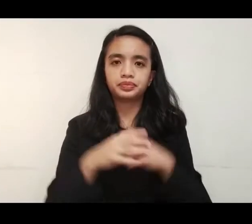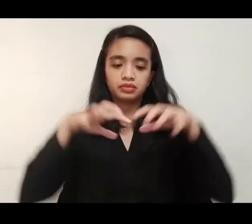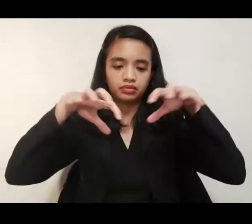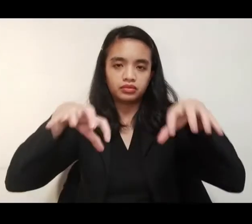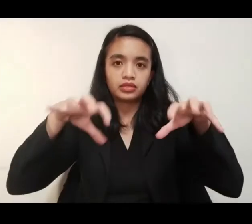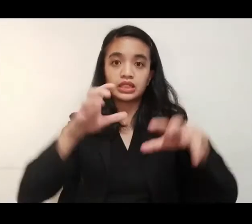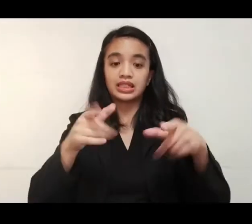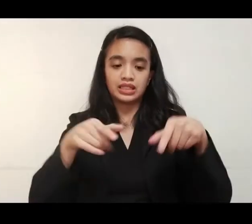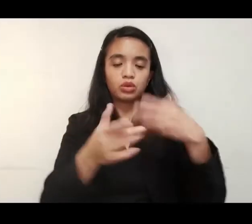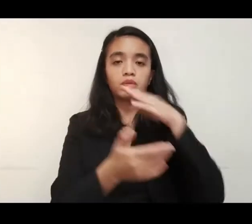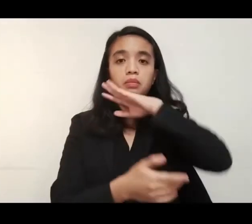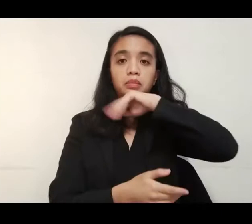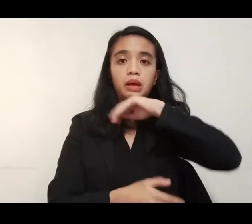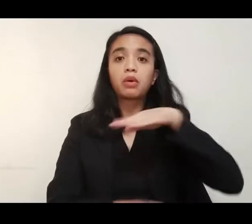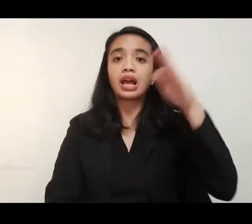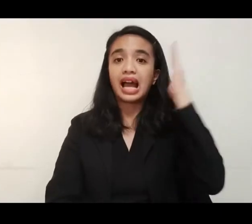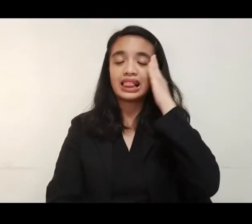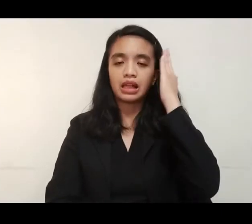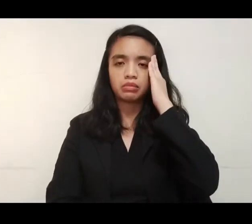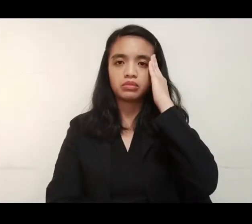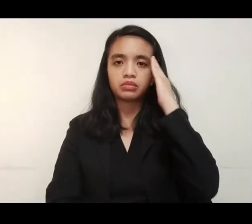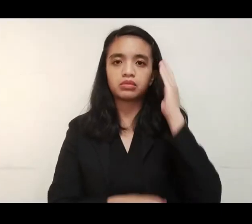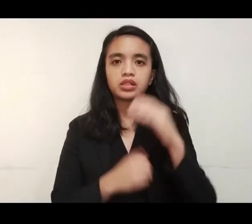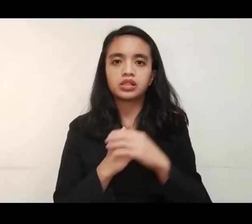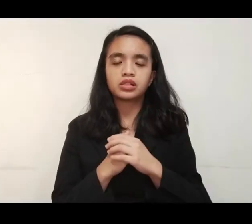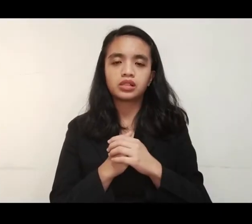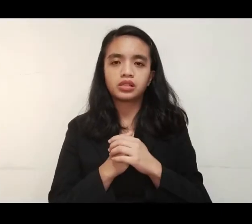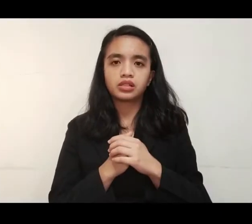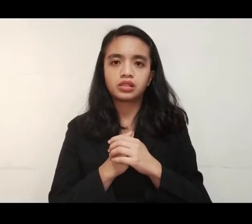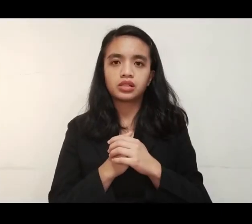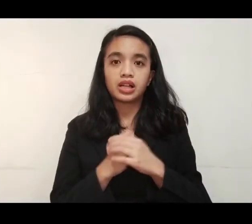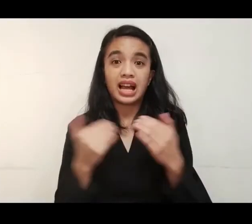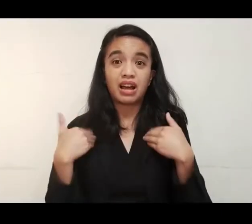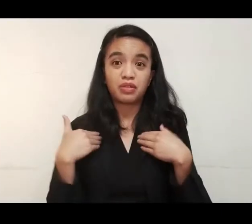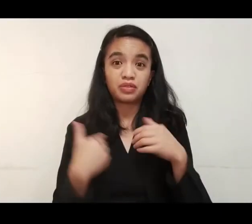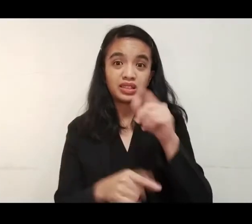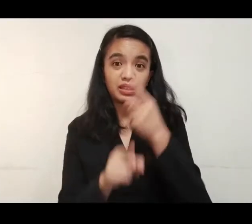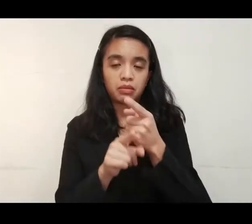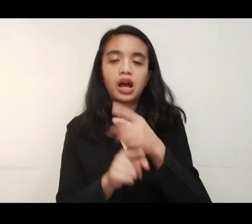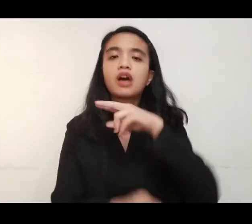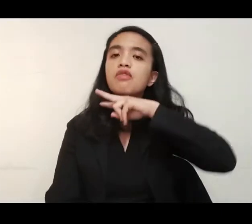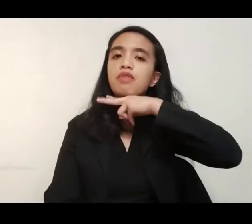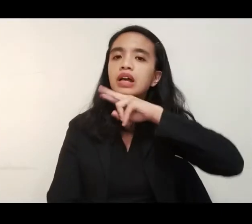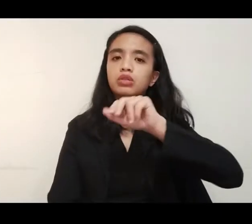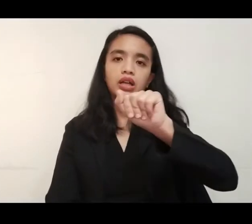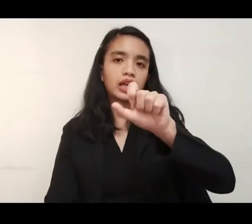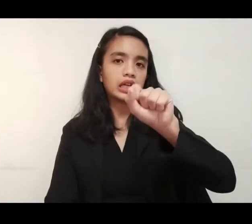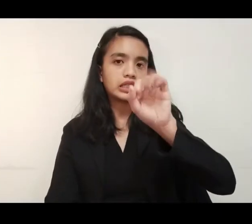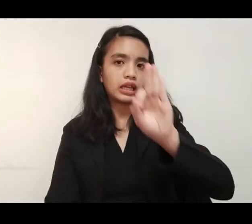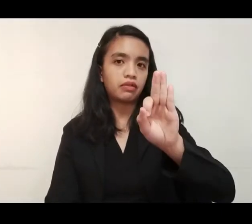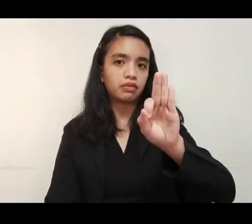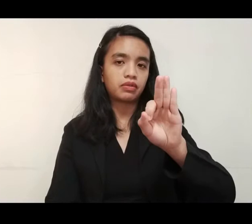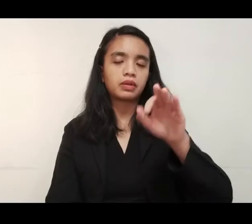bayan. In regards to supply ng baboy, alam din natin na dumaan ang ESF